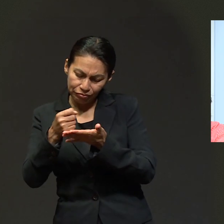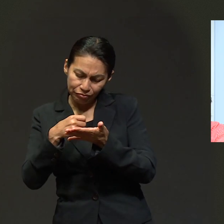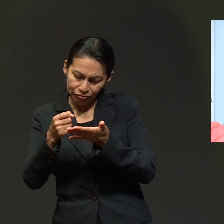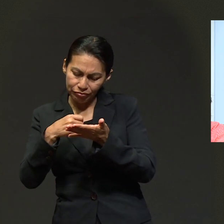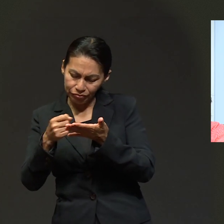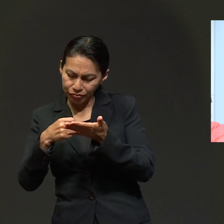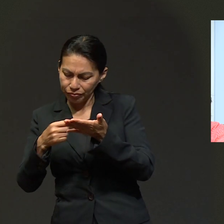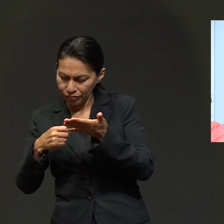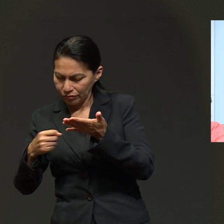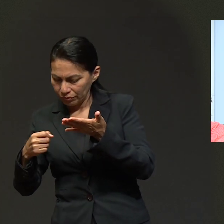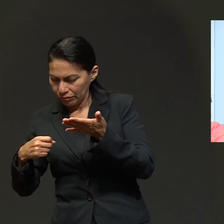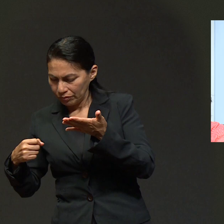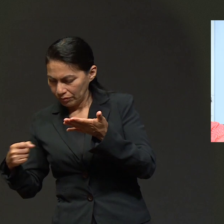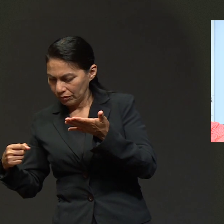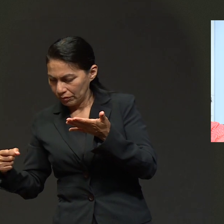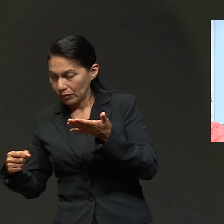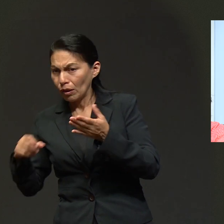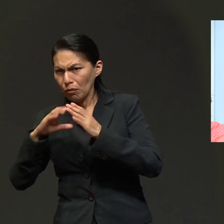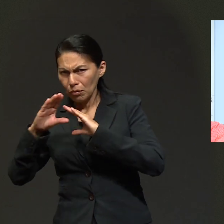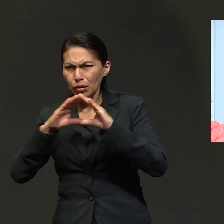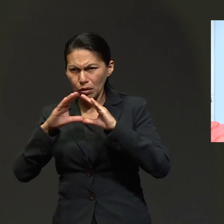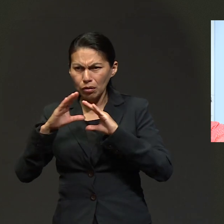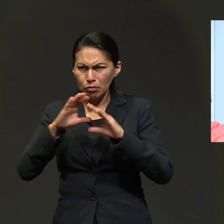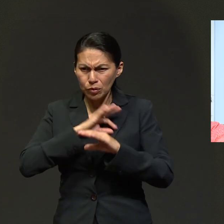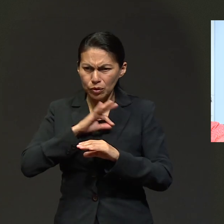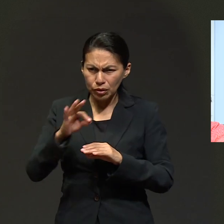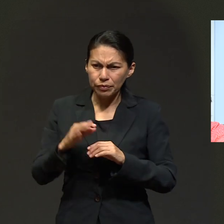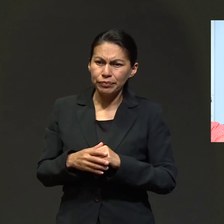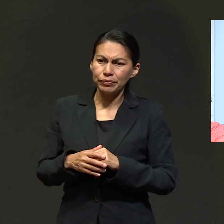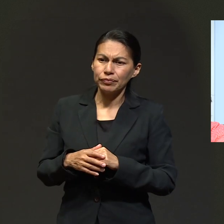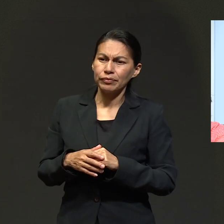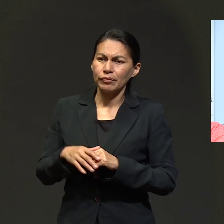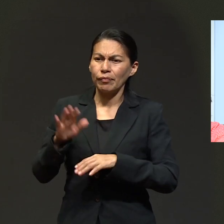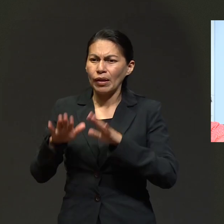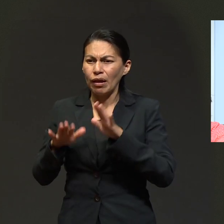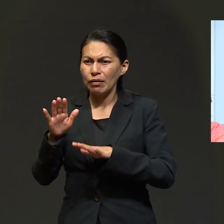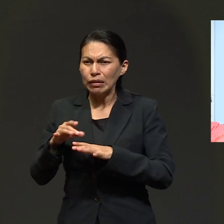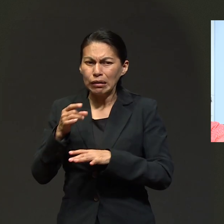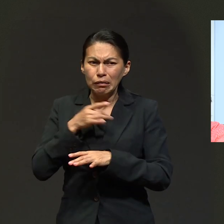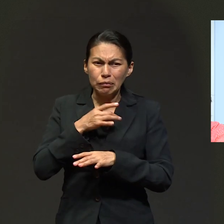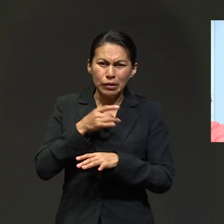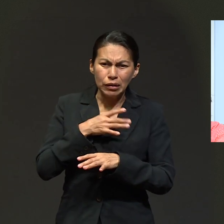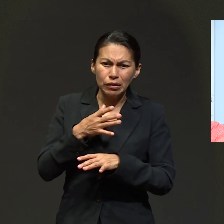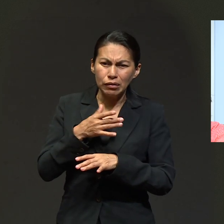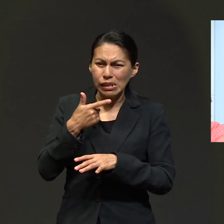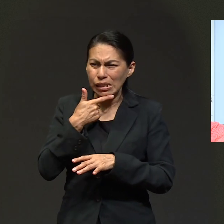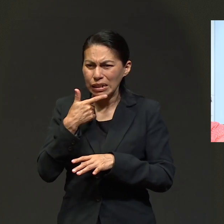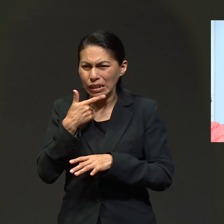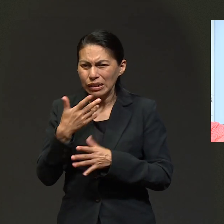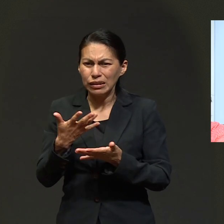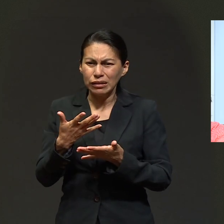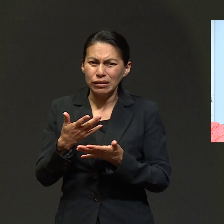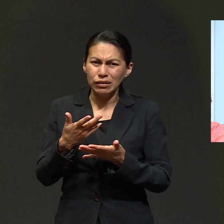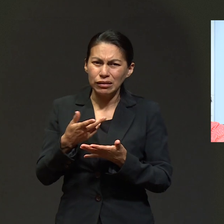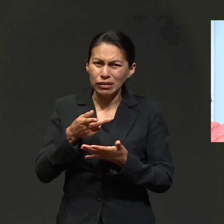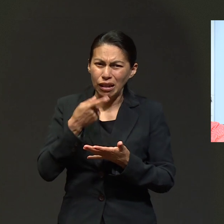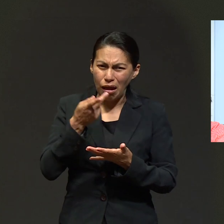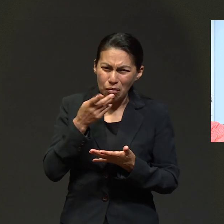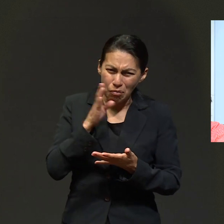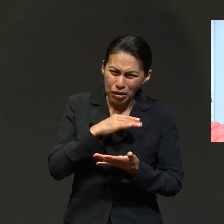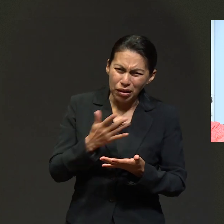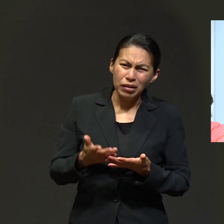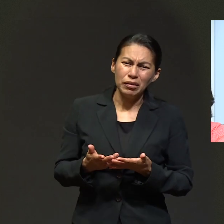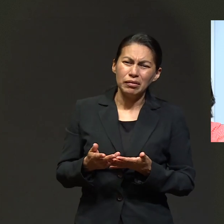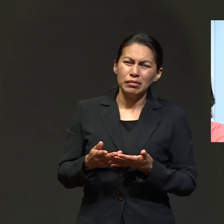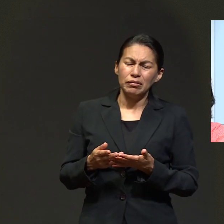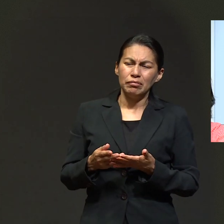Pero empecé a llenar los papeles, gracias a Dios pude llenarlos, me pude comunicar. Fíjese que yo a veces tengo miedo de realmente hablar como el